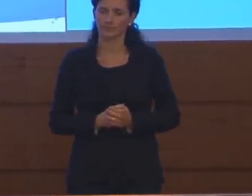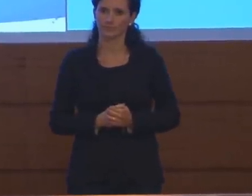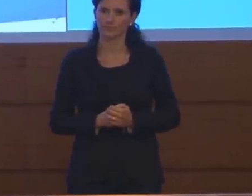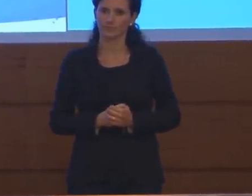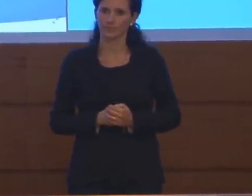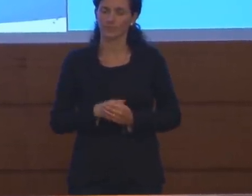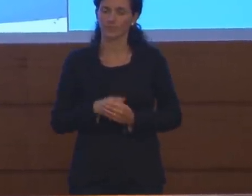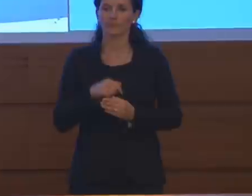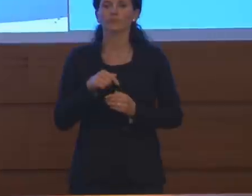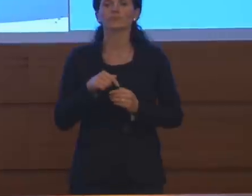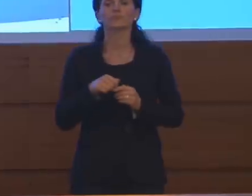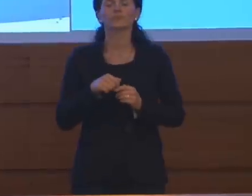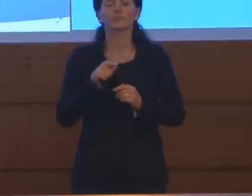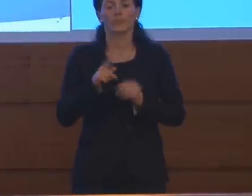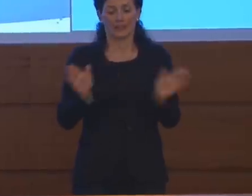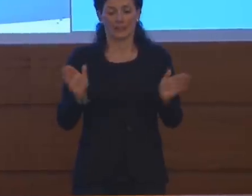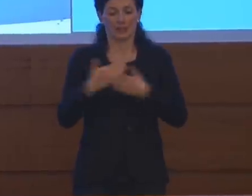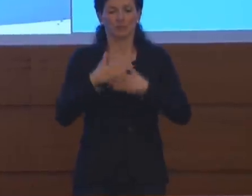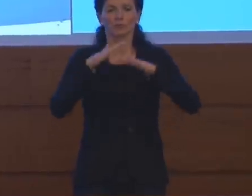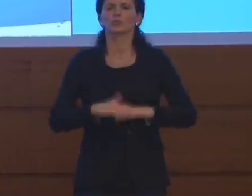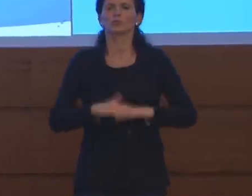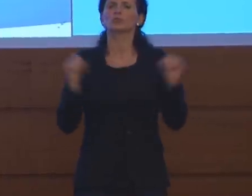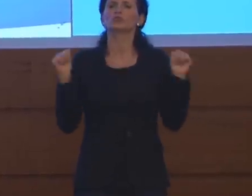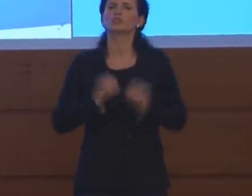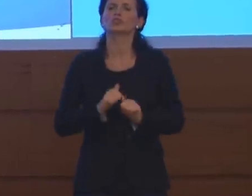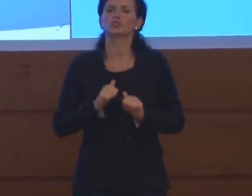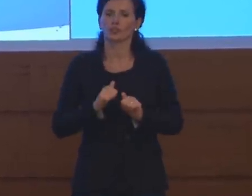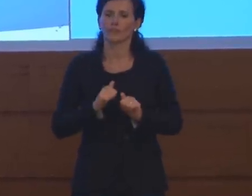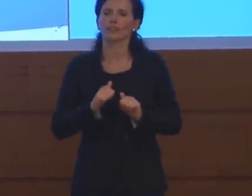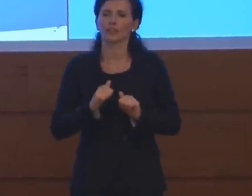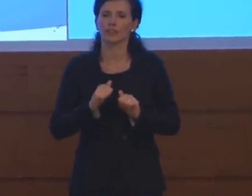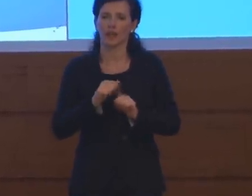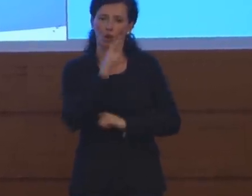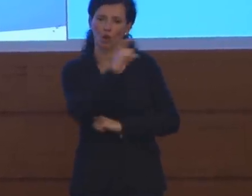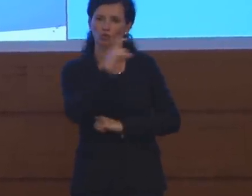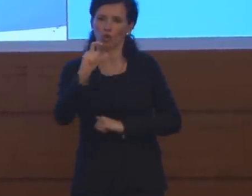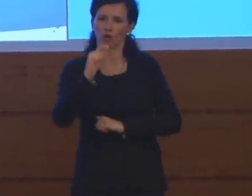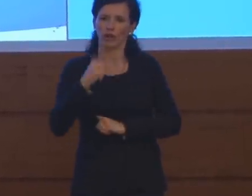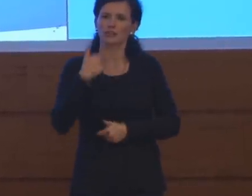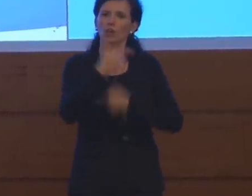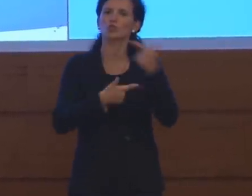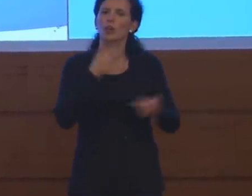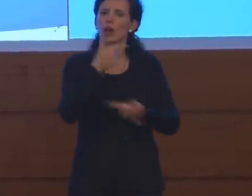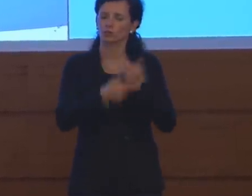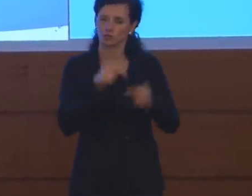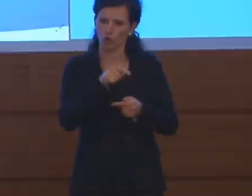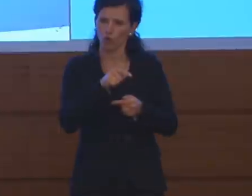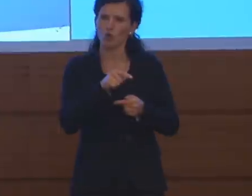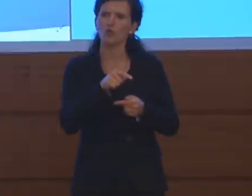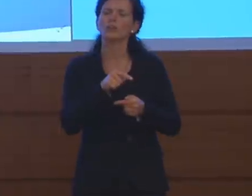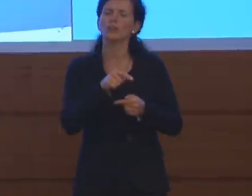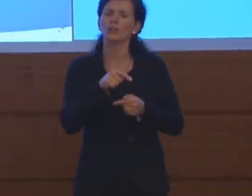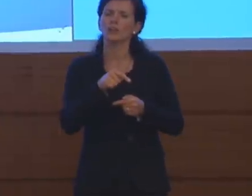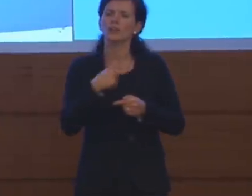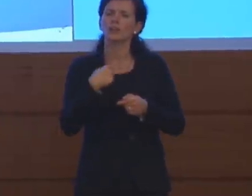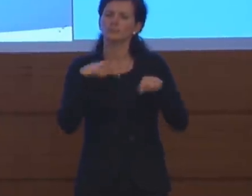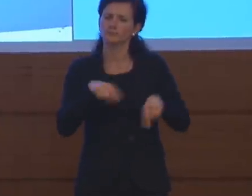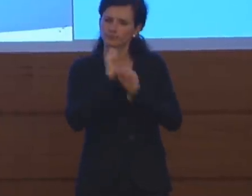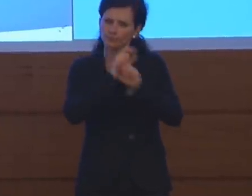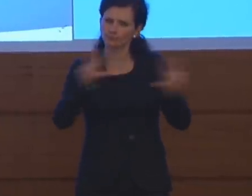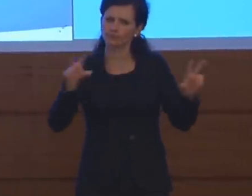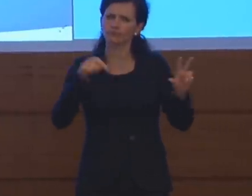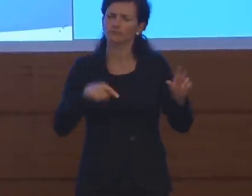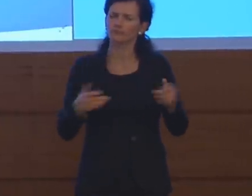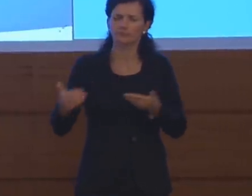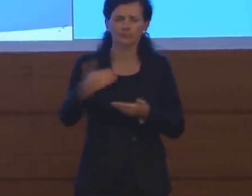risorse raccolte dal Dipartimento della Protezione Civile sul conto corrente delle donazioni vi segnalo che ad oggi abbiamo